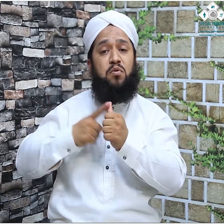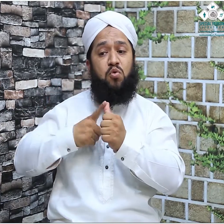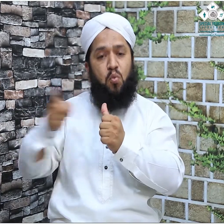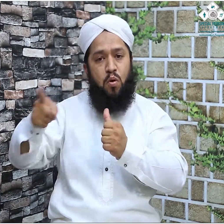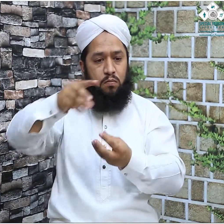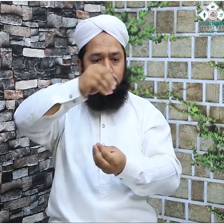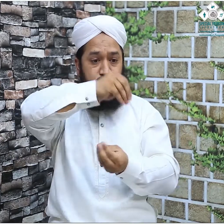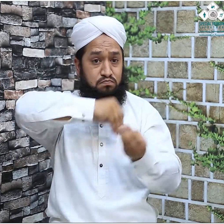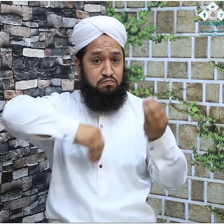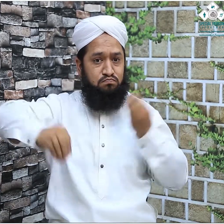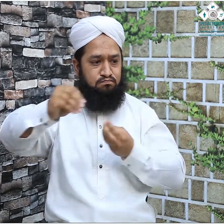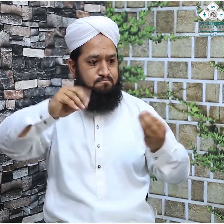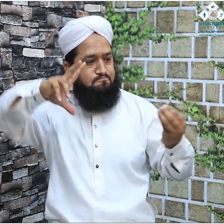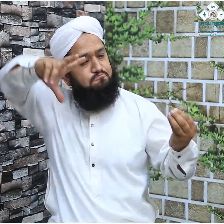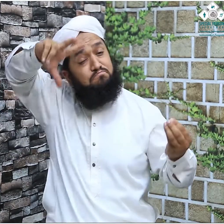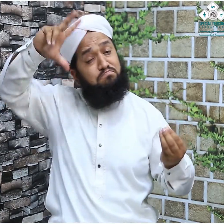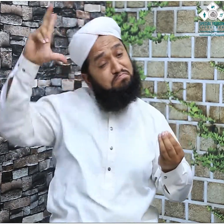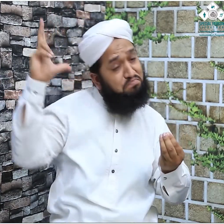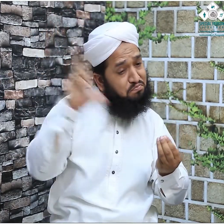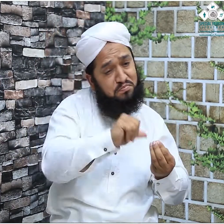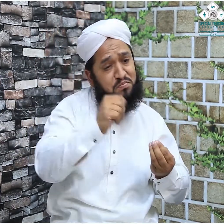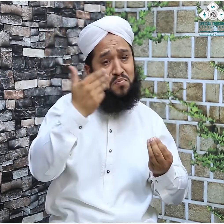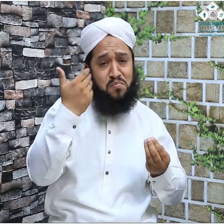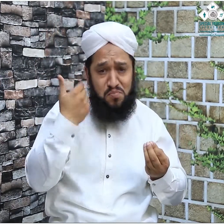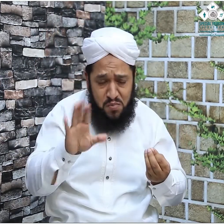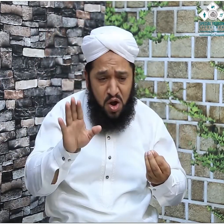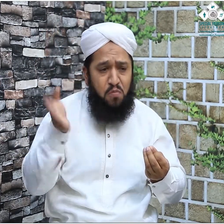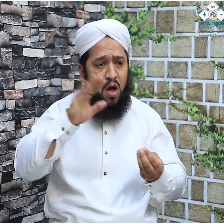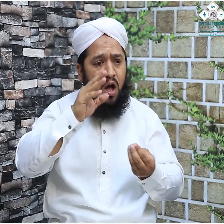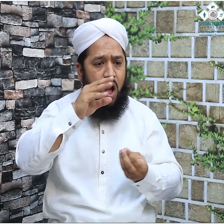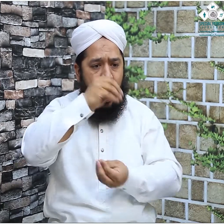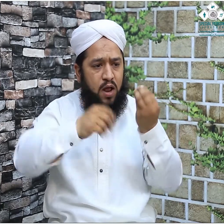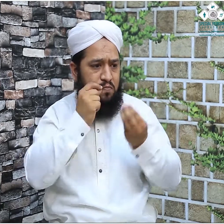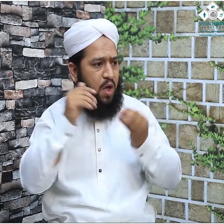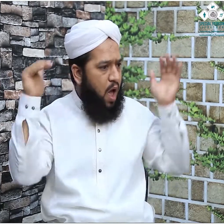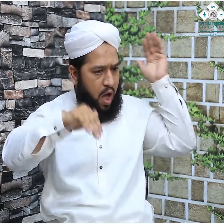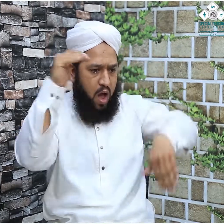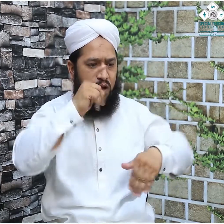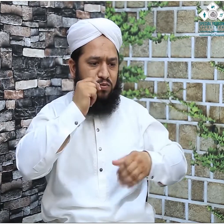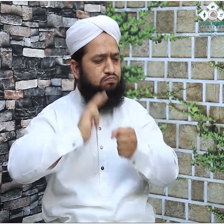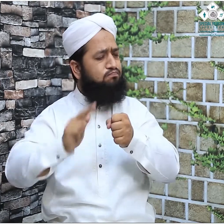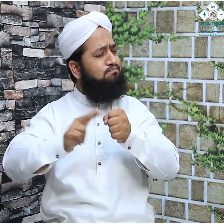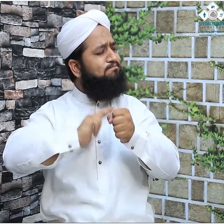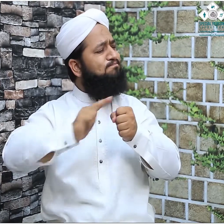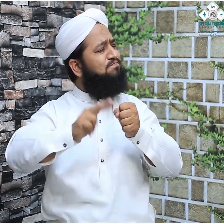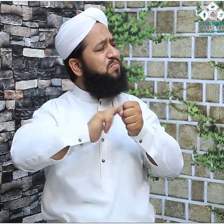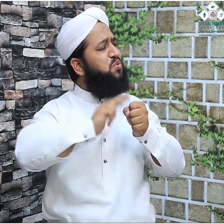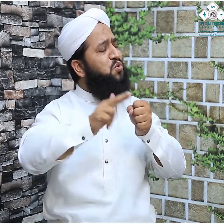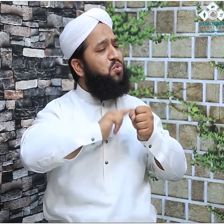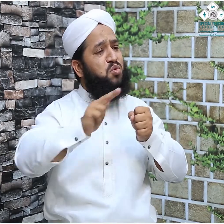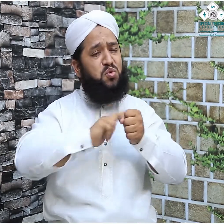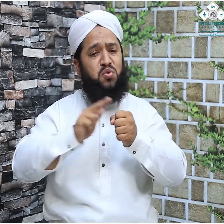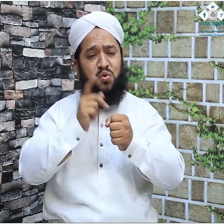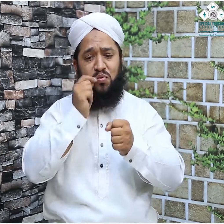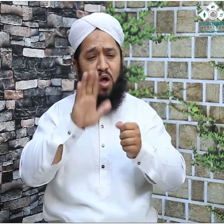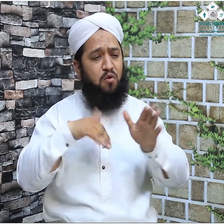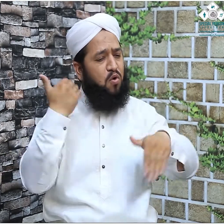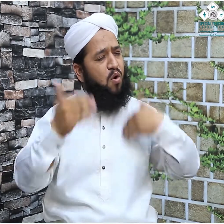مکہ مکرمہ میں ہوا کہ زمزم کا جو کونہ ہے ویل آف زمزم وہ حاجیوں کی لاشوں سے بھر گیا اللہ اکبر